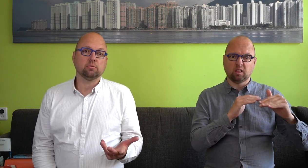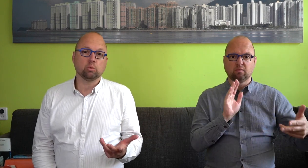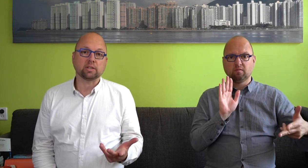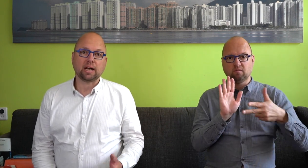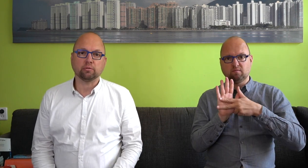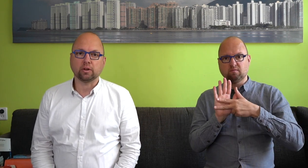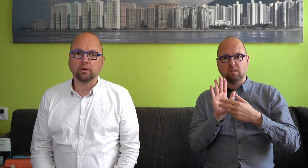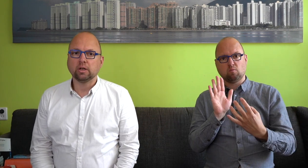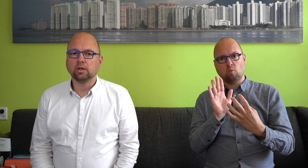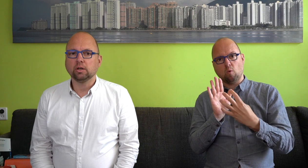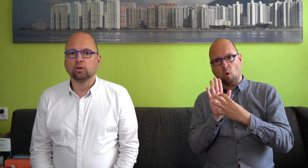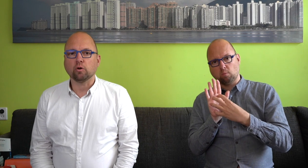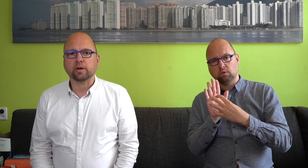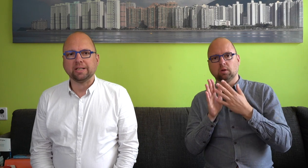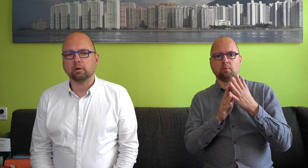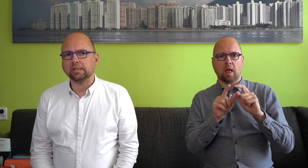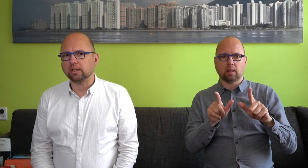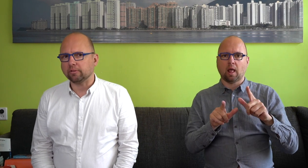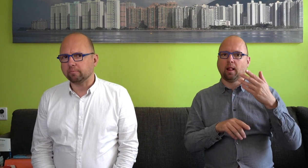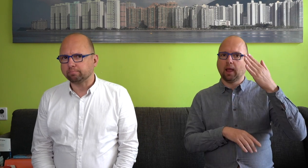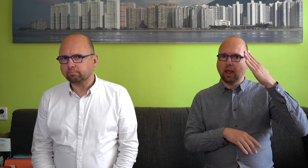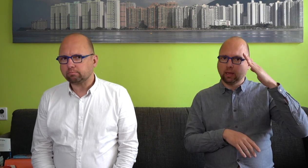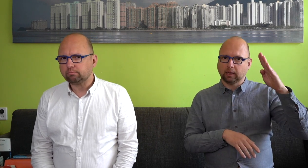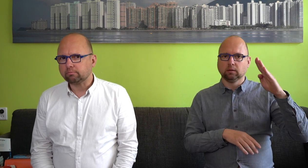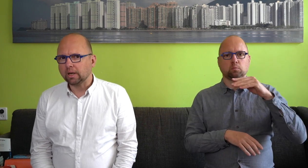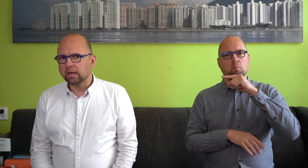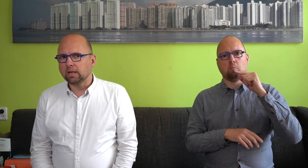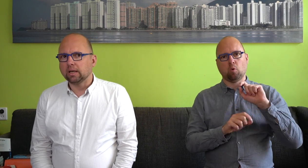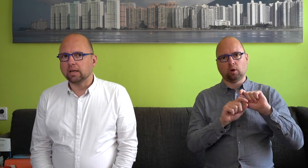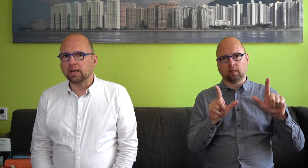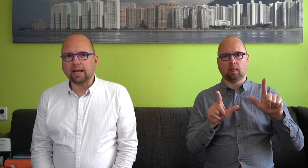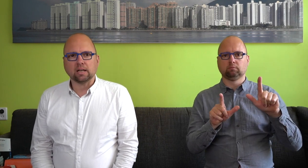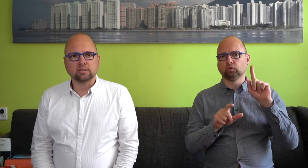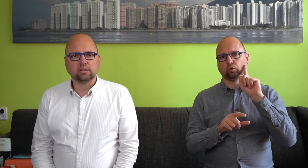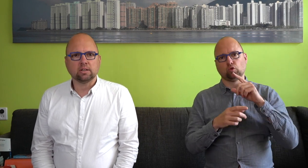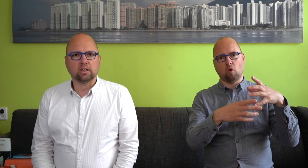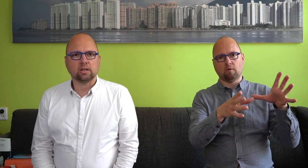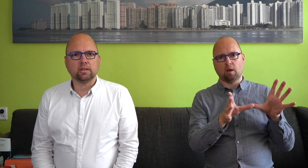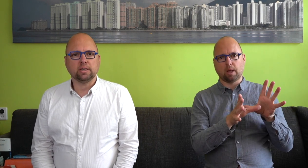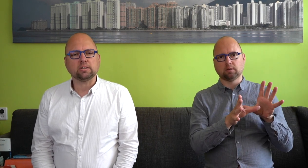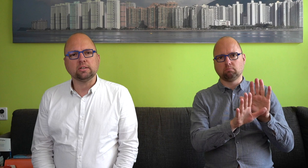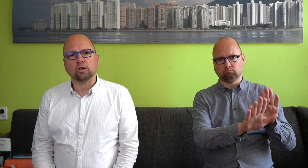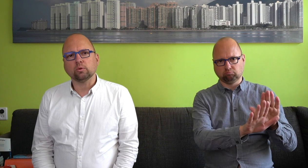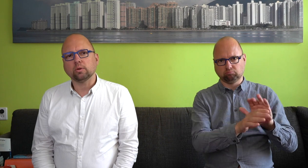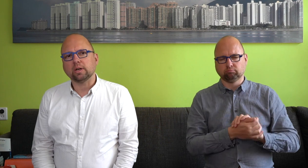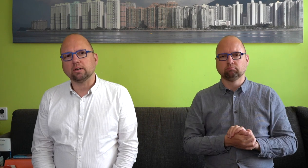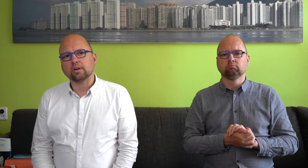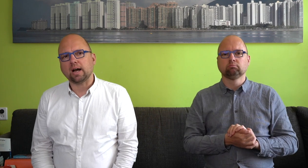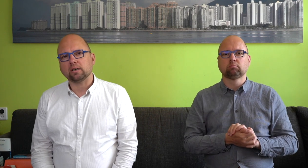moedertaal van de dovengemeenschap in dat land. In Nederland is dat niet zo. En ik wil graag